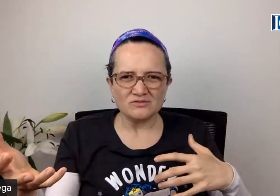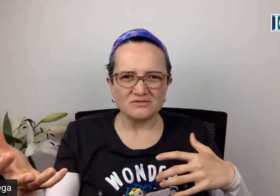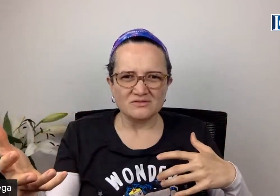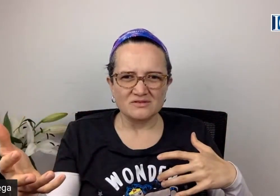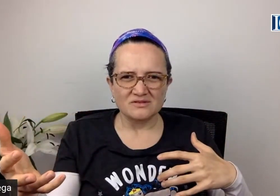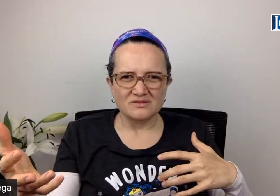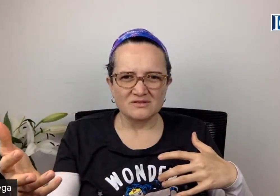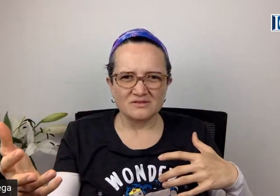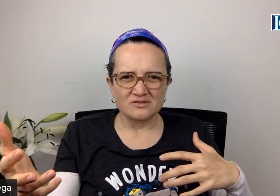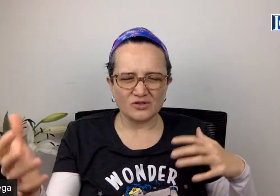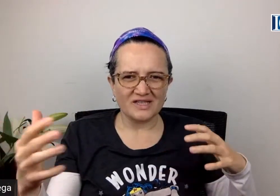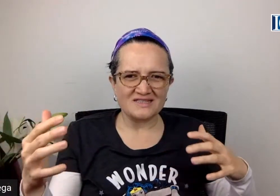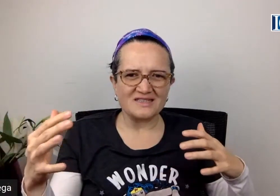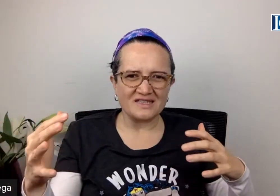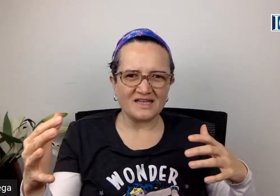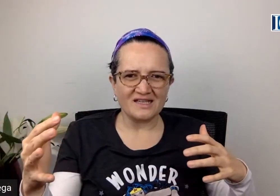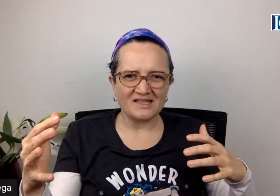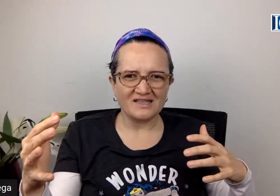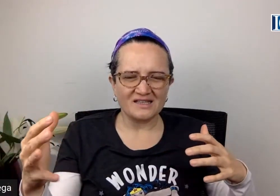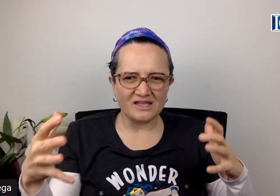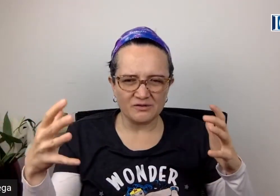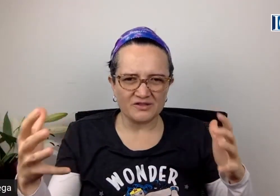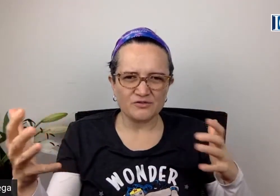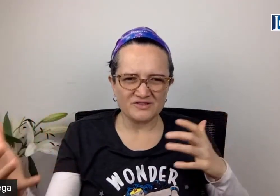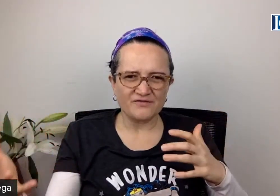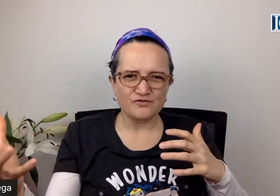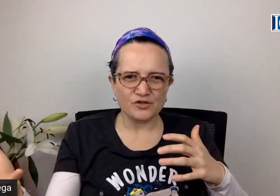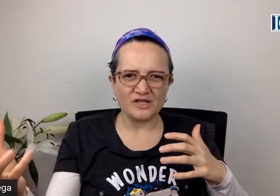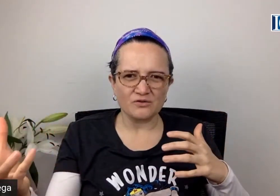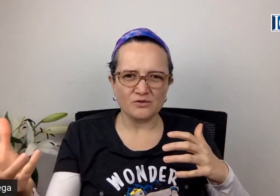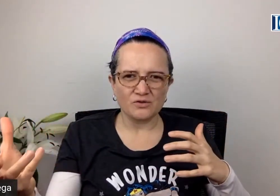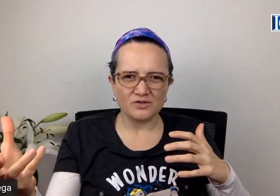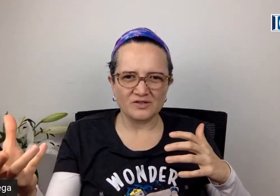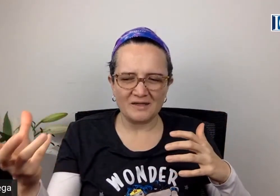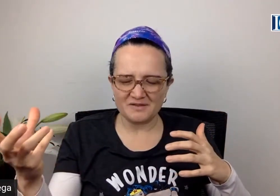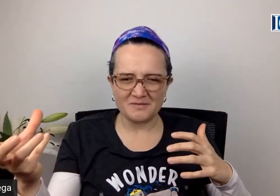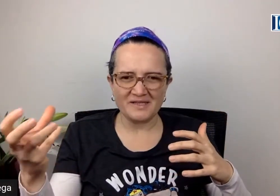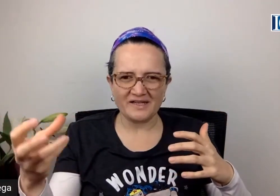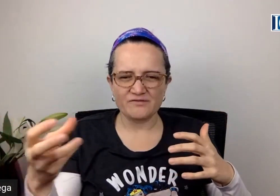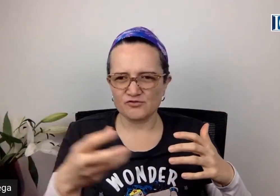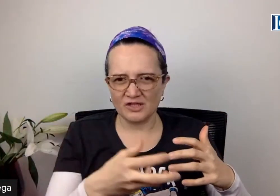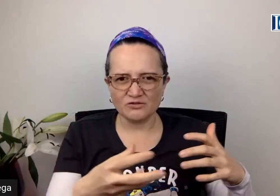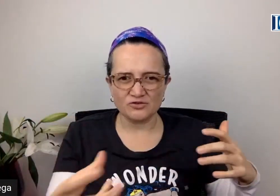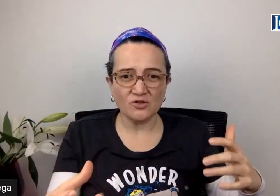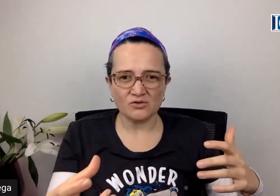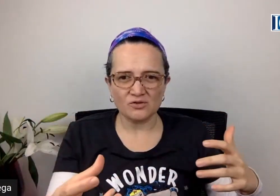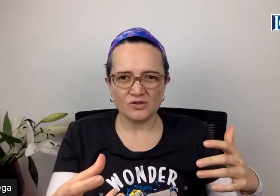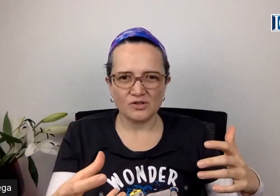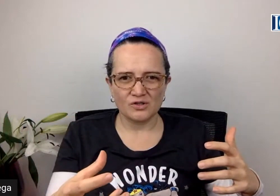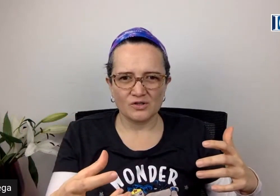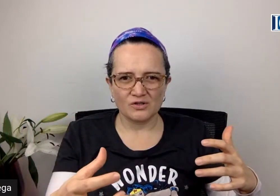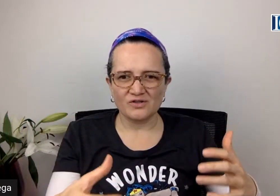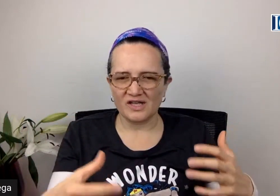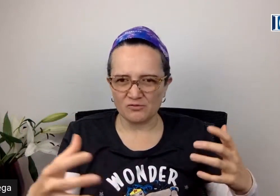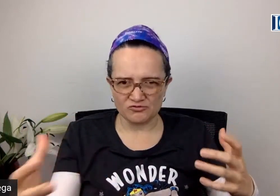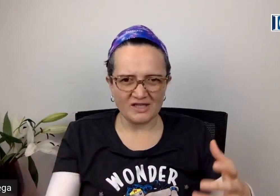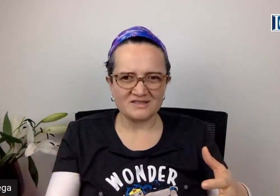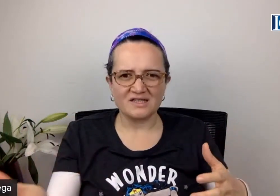no quiere decir que el universo no esté funcionando de la misma manera que funciona con todo, en abundancia,